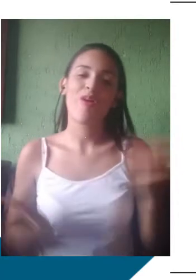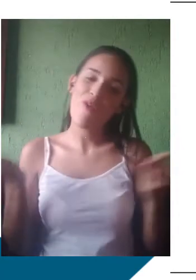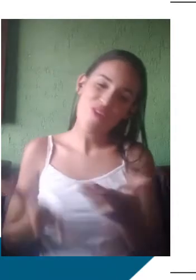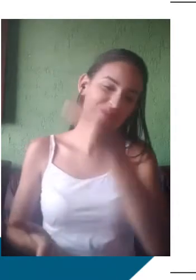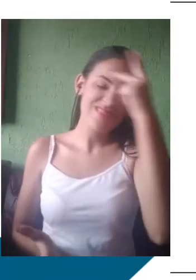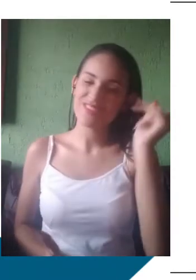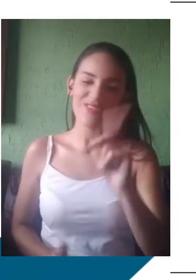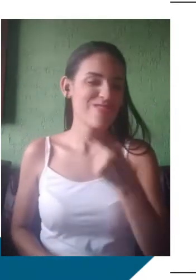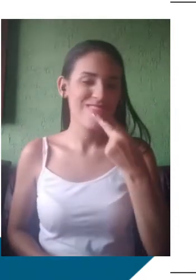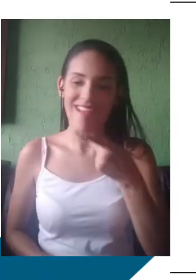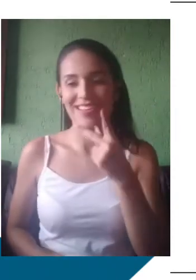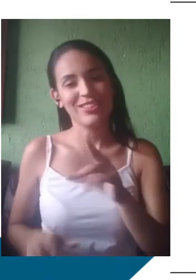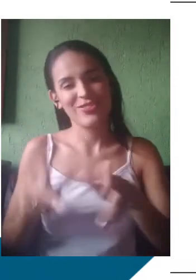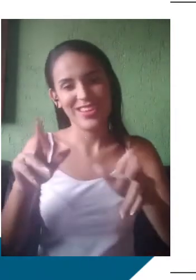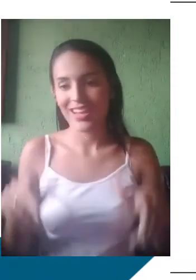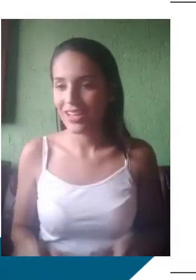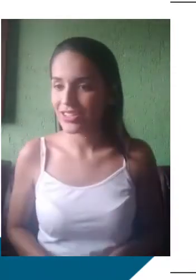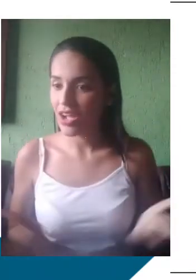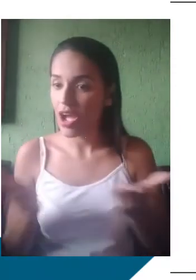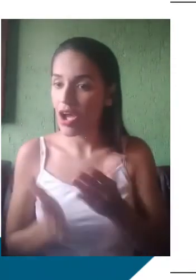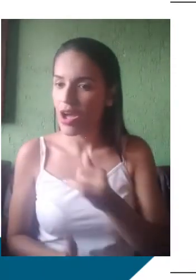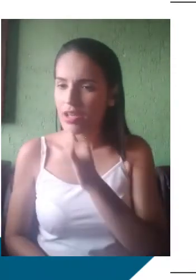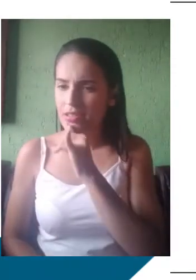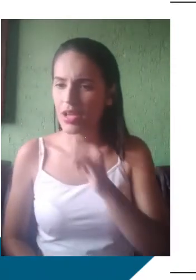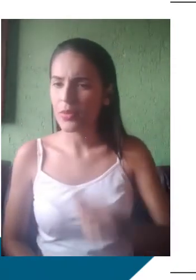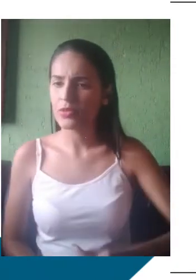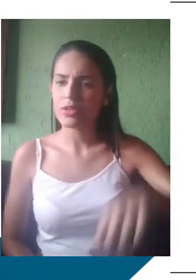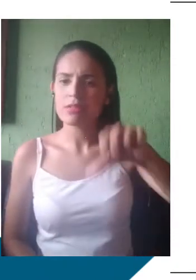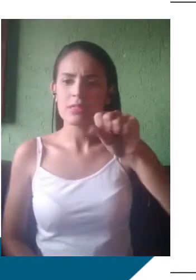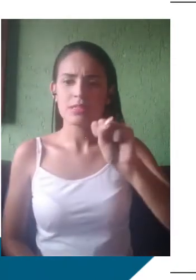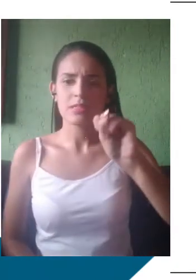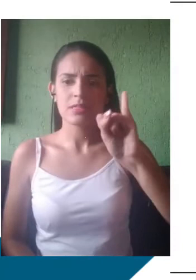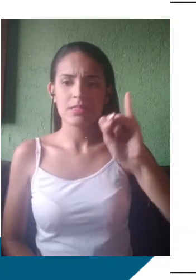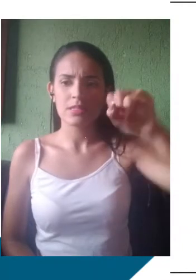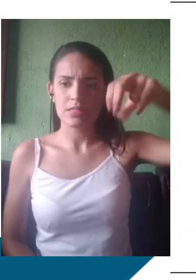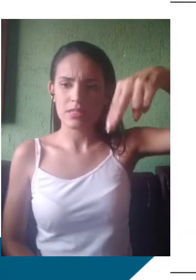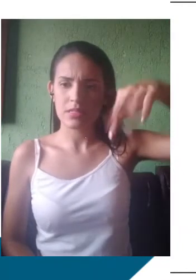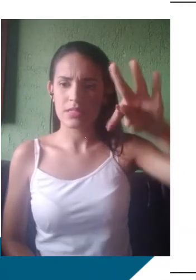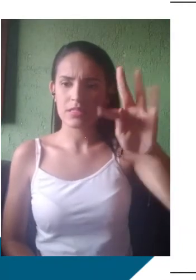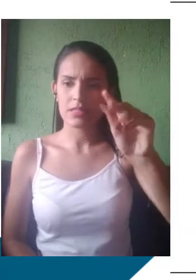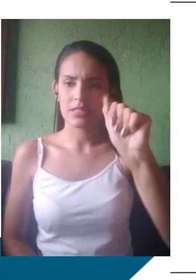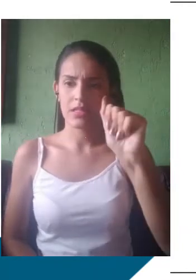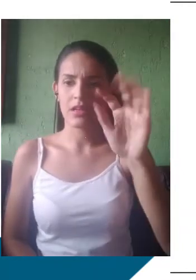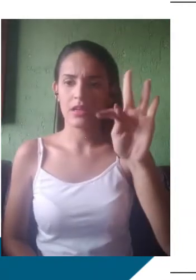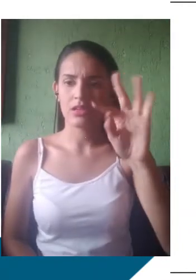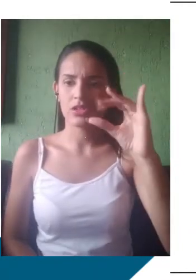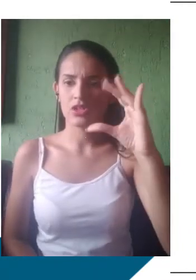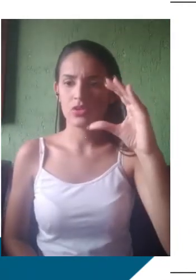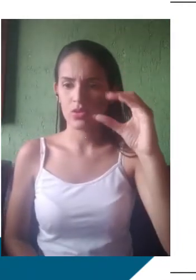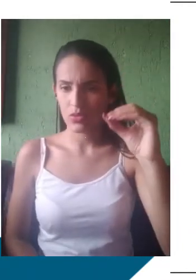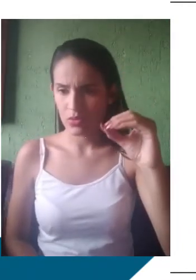palavras. Ou, por exemplo, eu não imagino meu pai falando, pega a visão. Literalmente, pega a visão. Então, isso indica